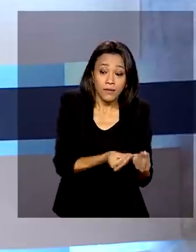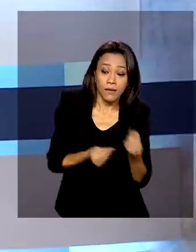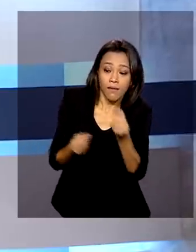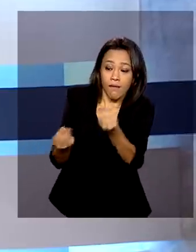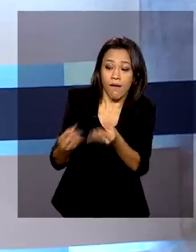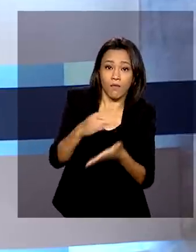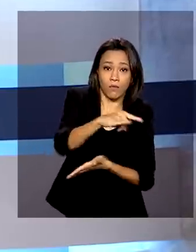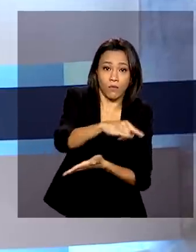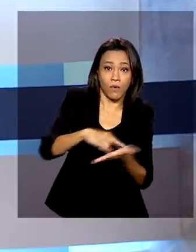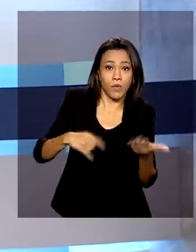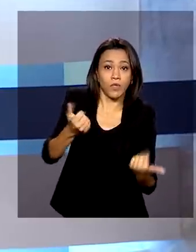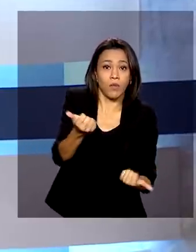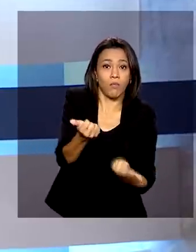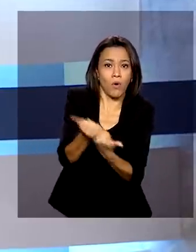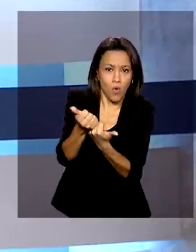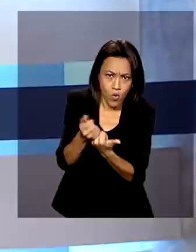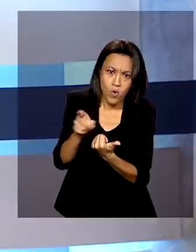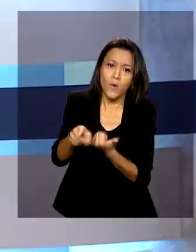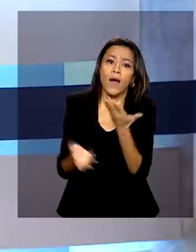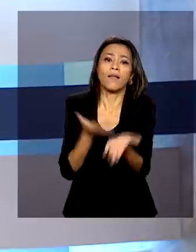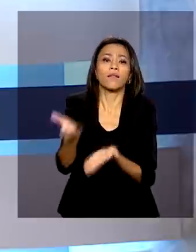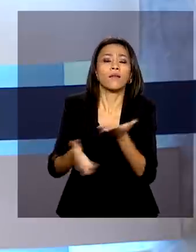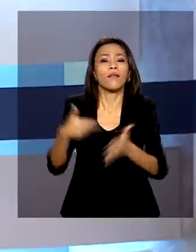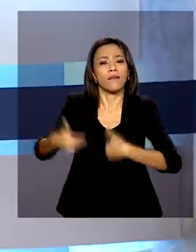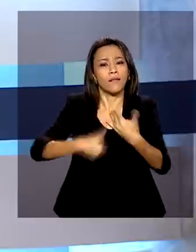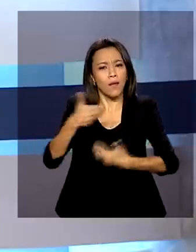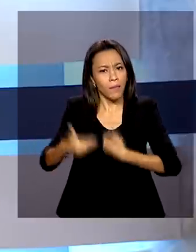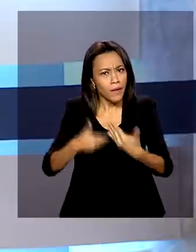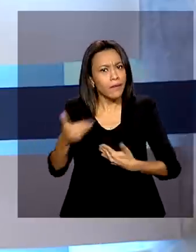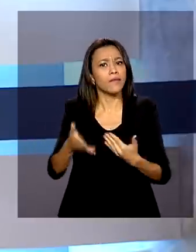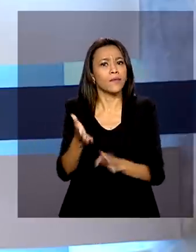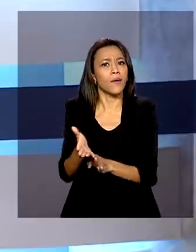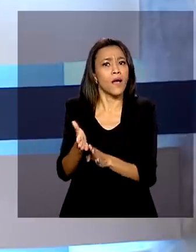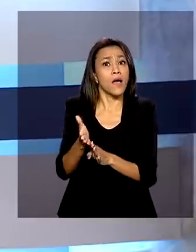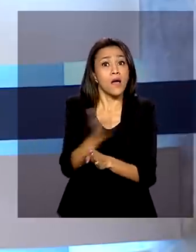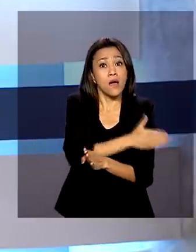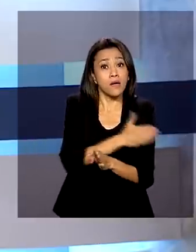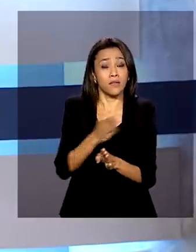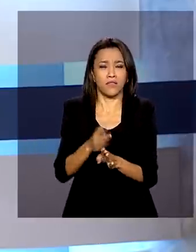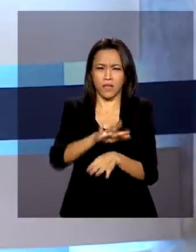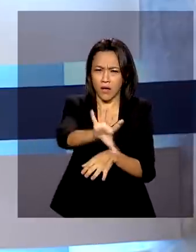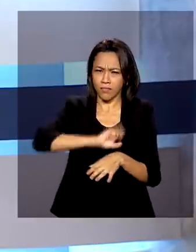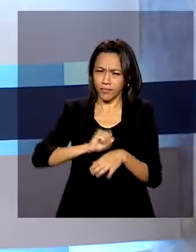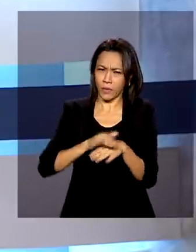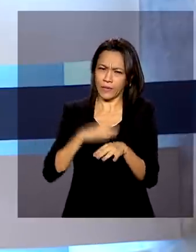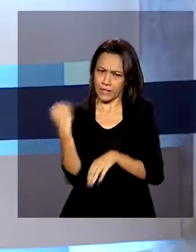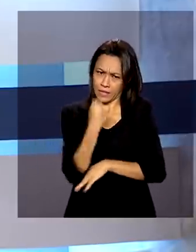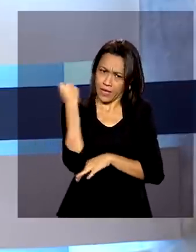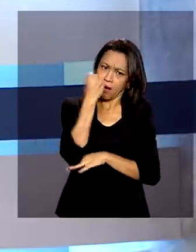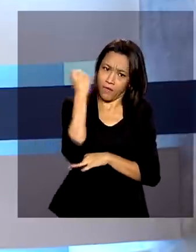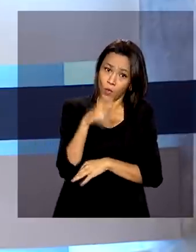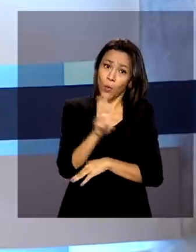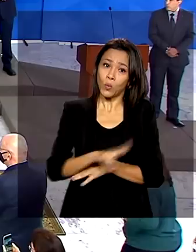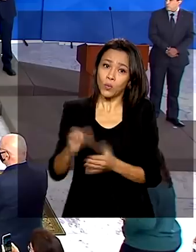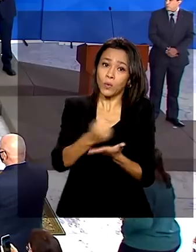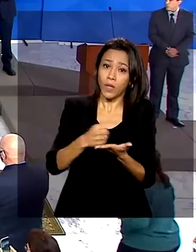carta de apoio ao atendimento e tratamento precoce da Covid-19 com o uso da hidroxicloroquina.